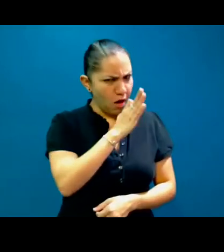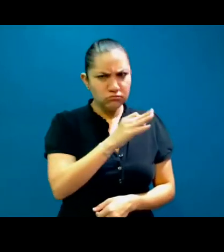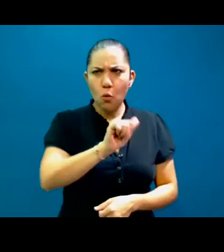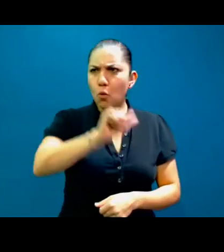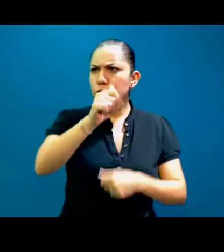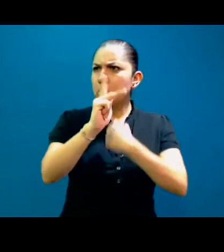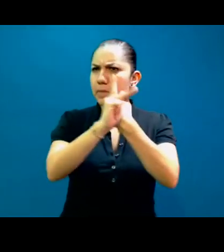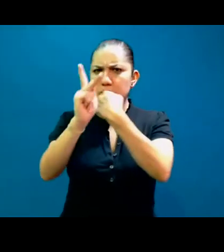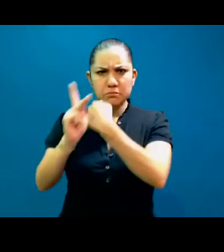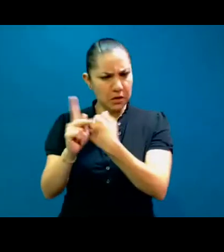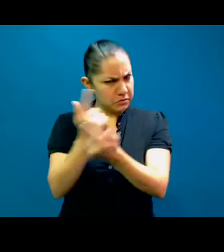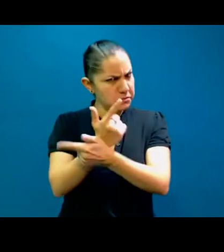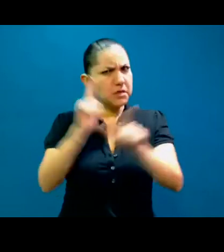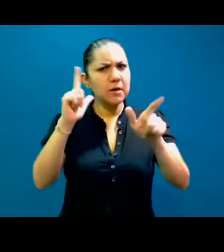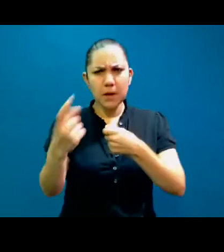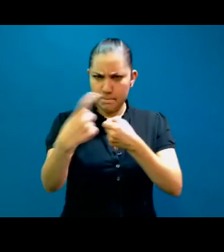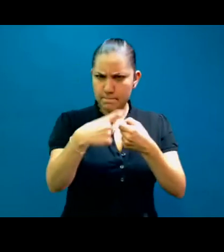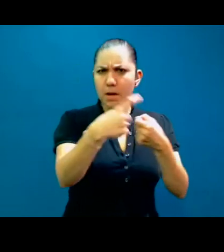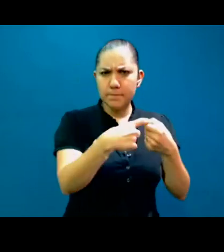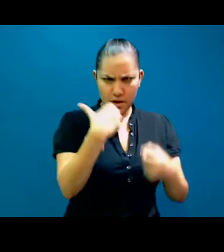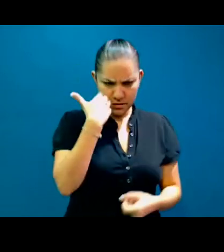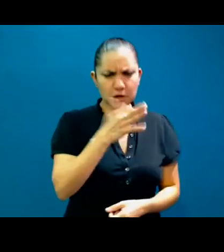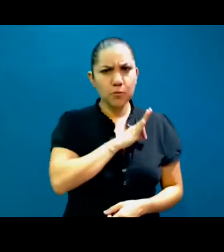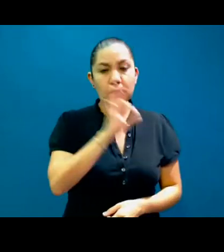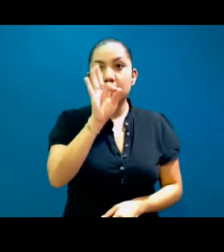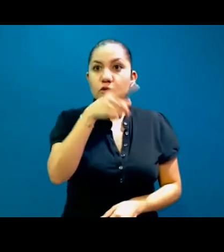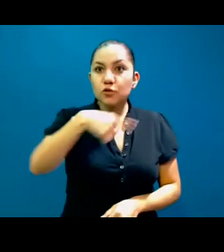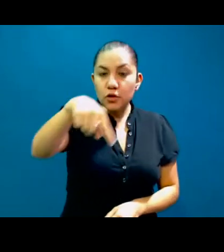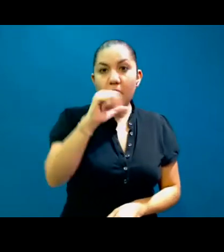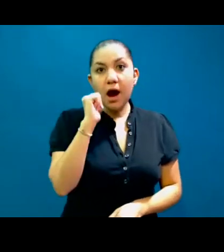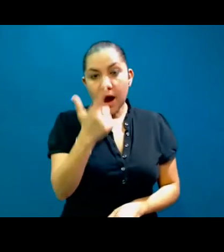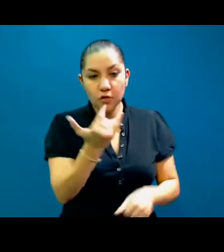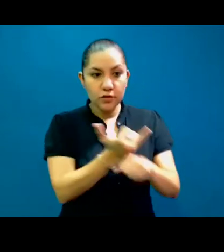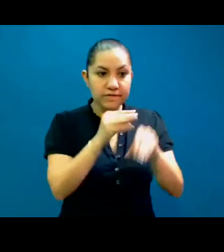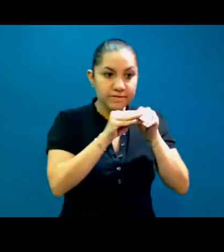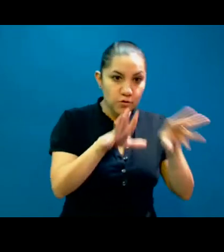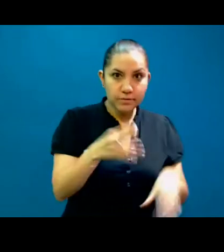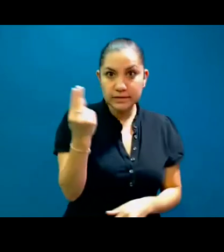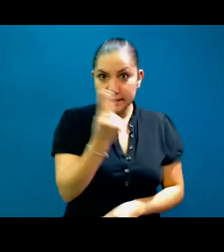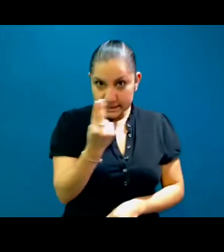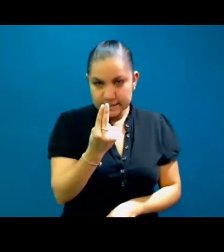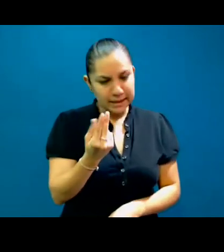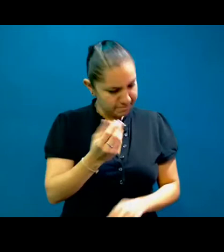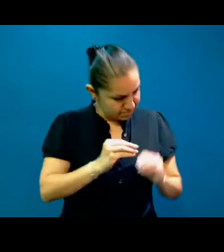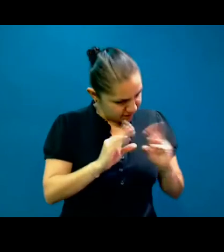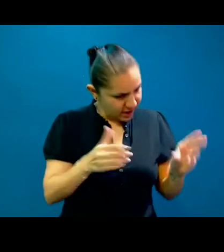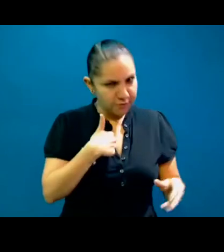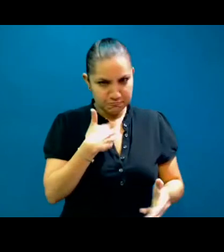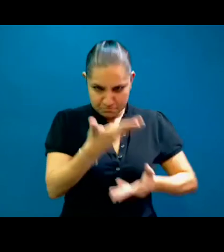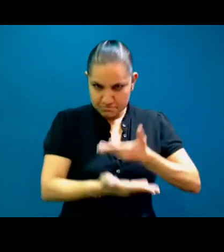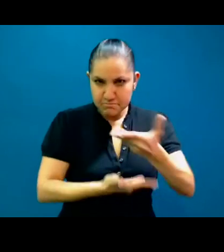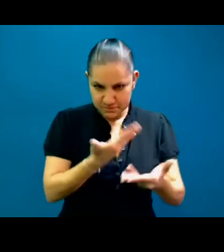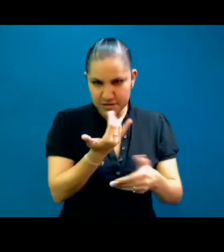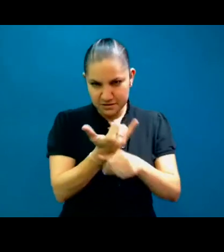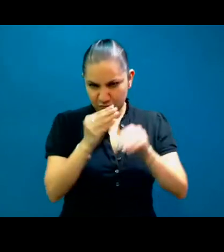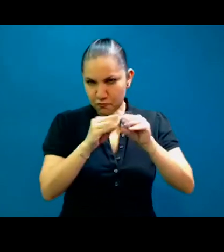alguna información adicional acerca de nuestra organización, con todo gusto estamos aquí a las órdenes. La idea es que hay muchas personas que yo sé